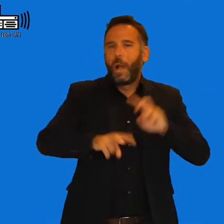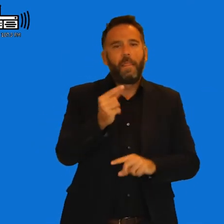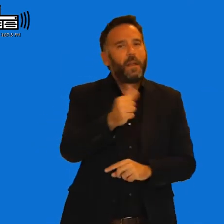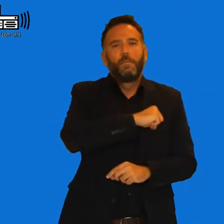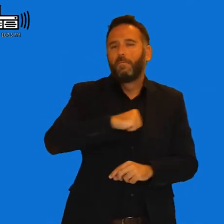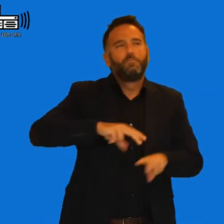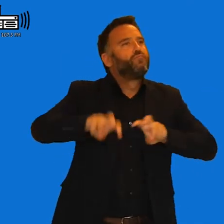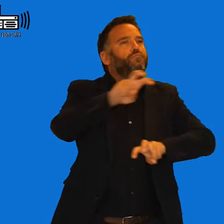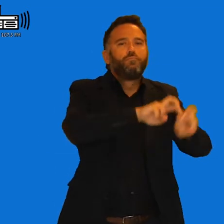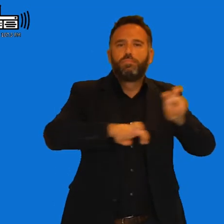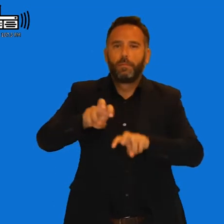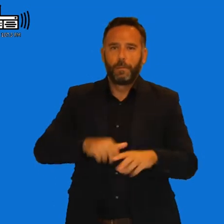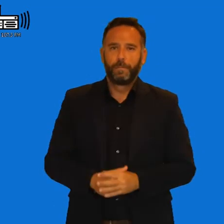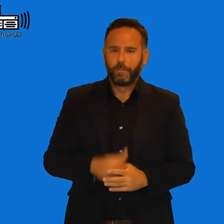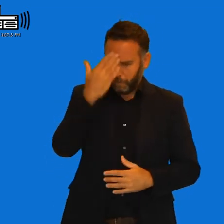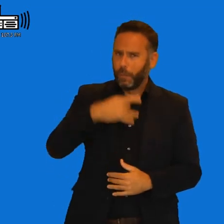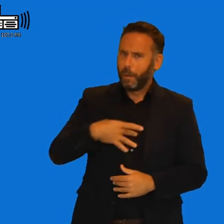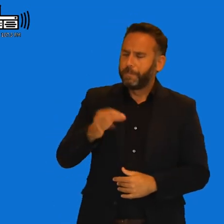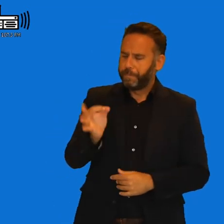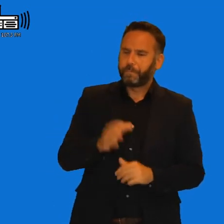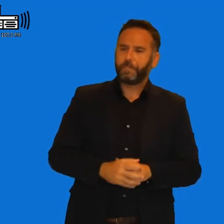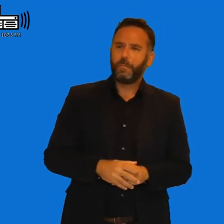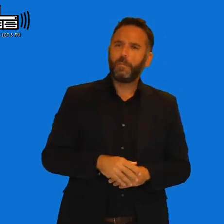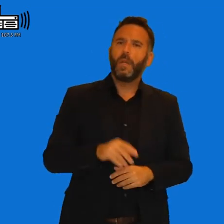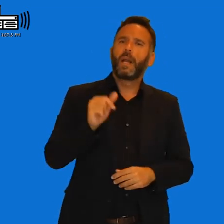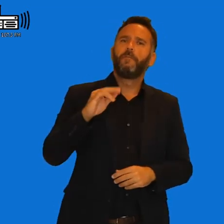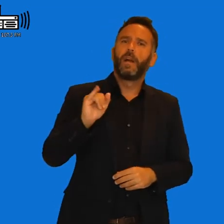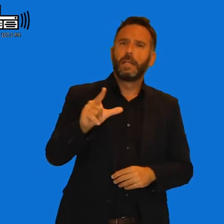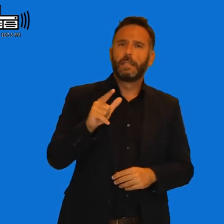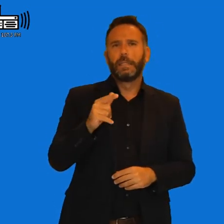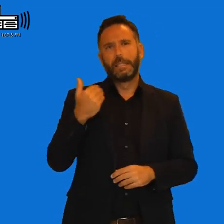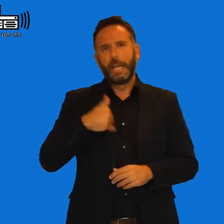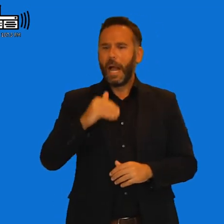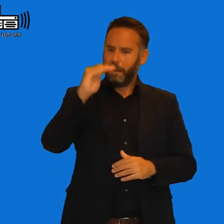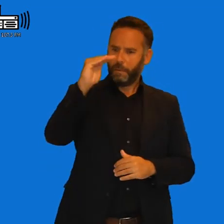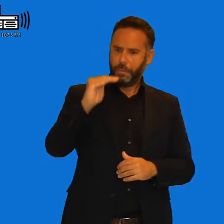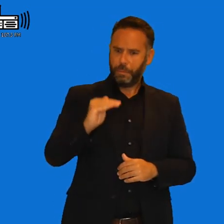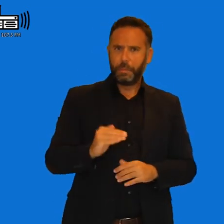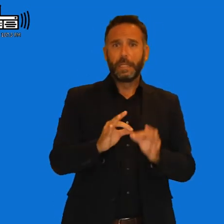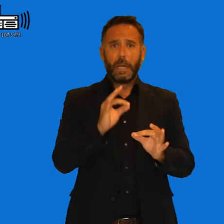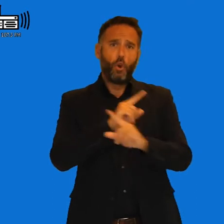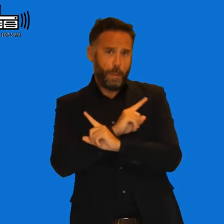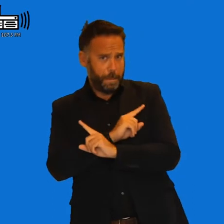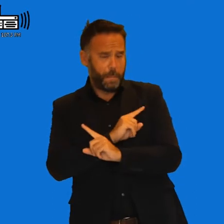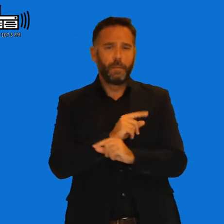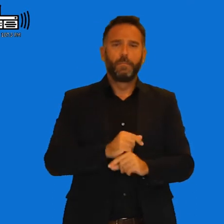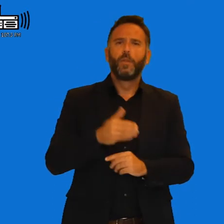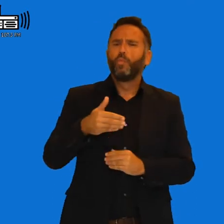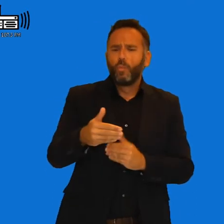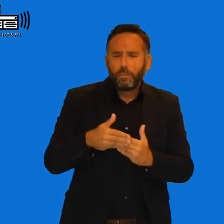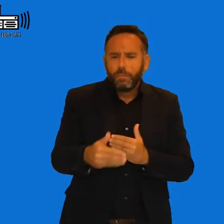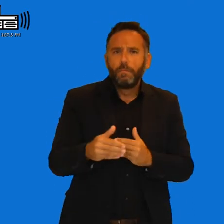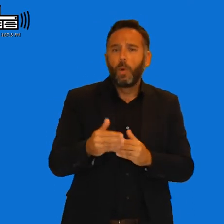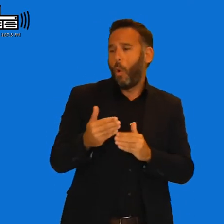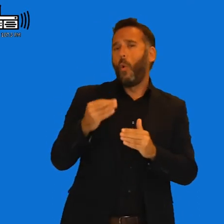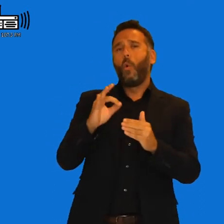verdad que está bien. Oye, Rafael, bueno, ya estamos casi acabando el año, ¿Nos puedes contar algún evento que hayáis